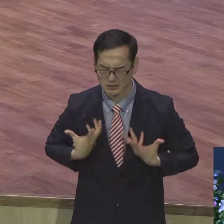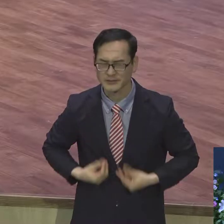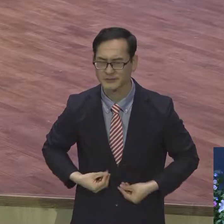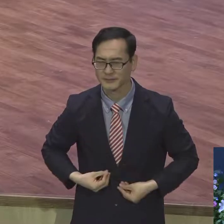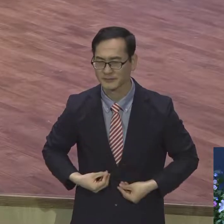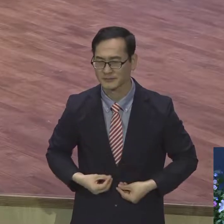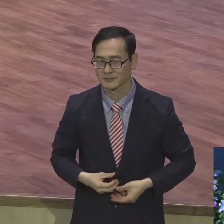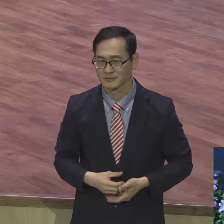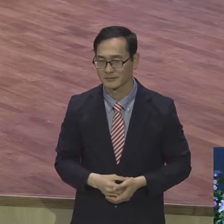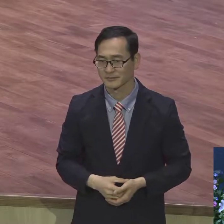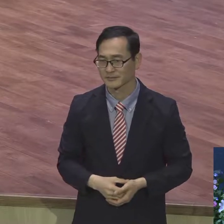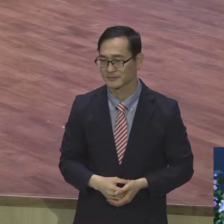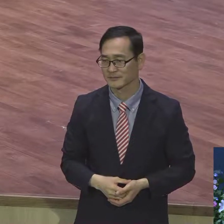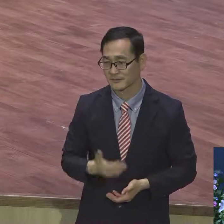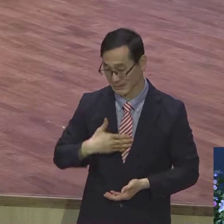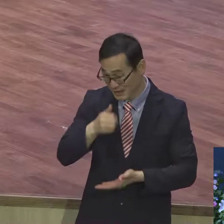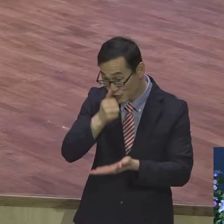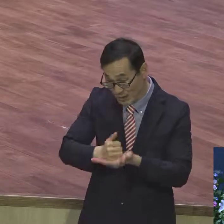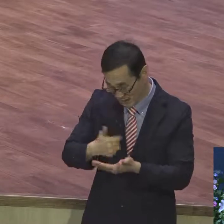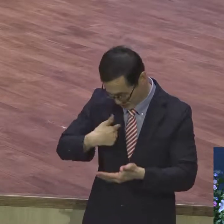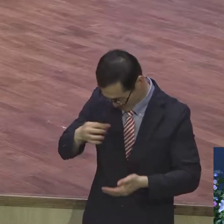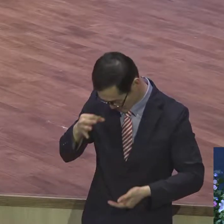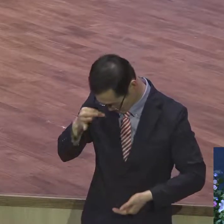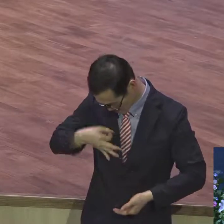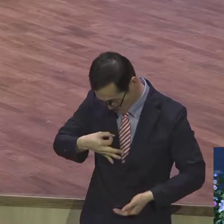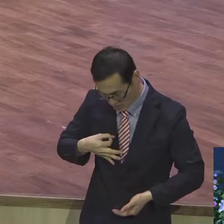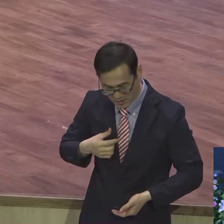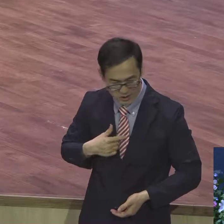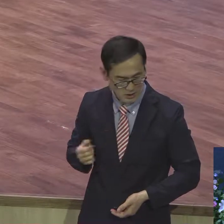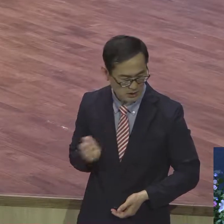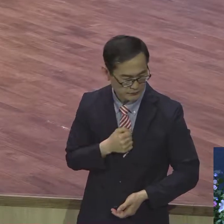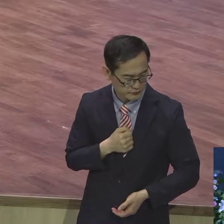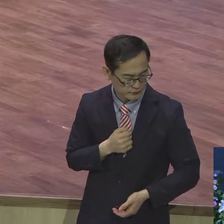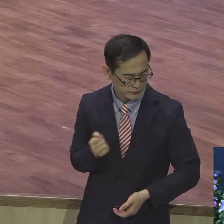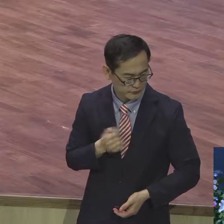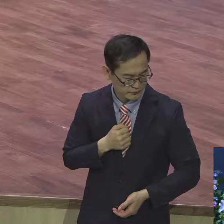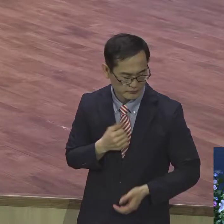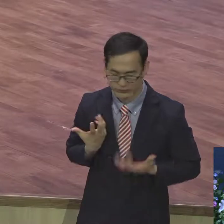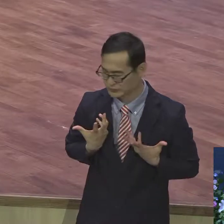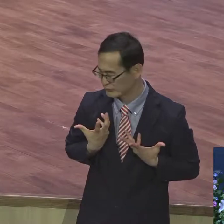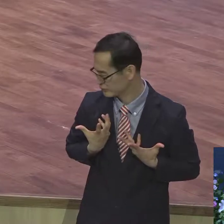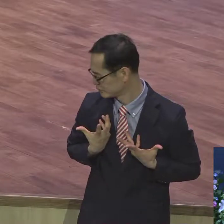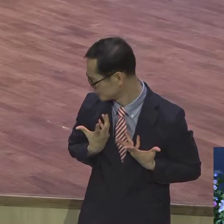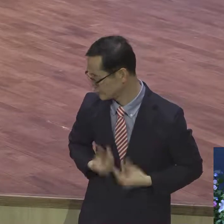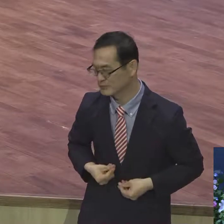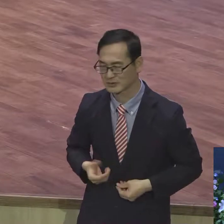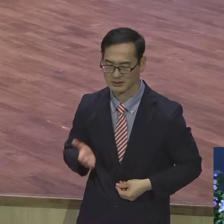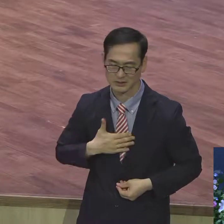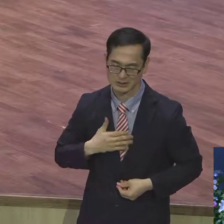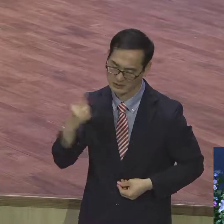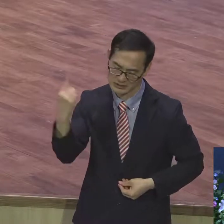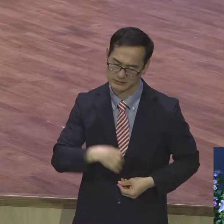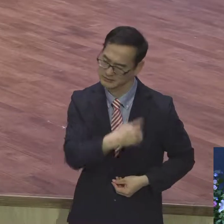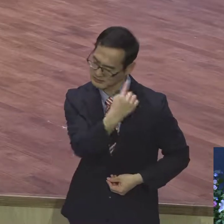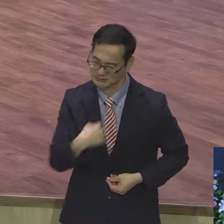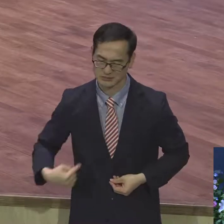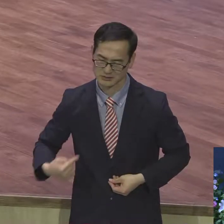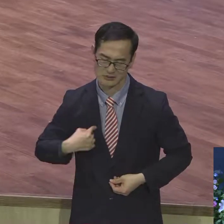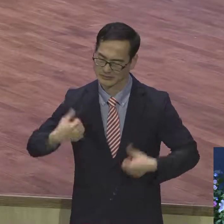자신의 지은제를 쳐다보면 절망에 빠집니다. 아이고 나는 안되겠구나. 나는 가능성이